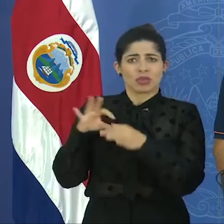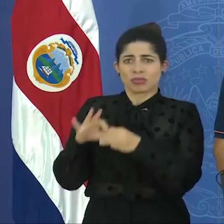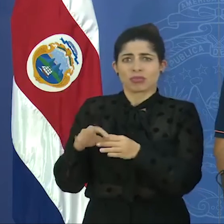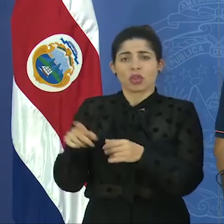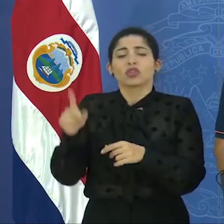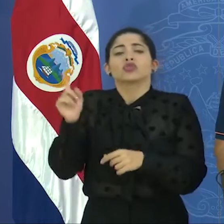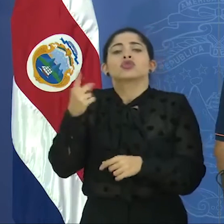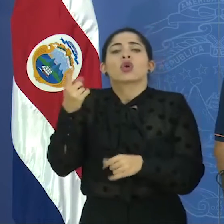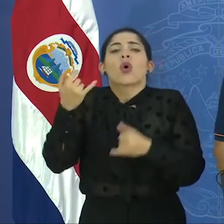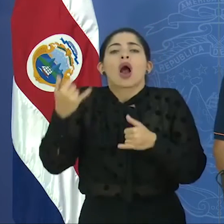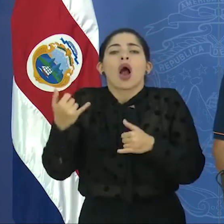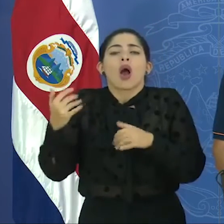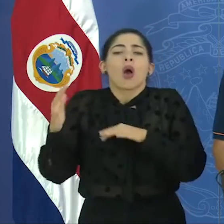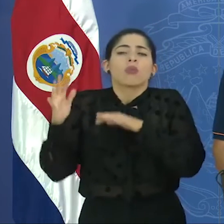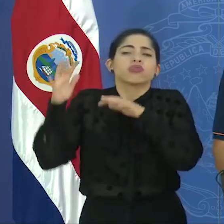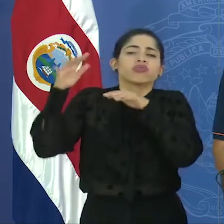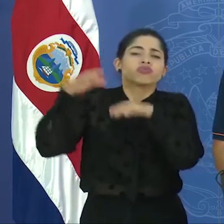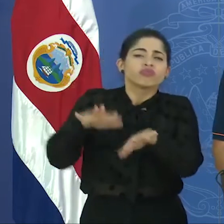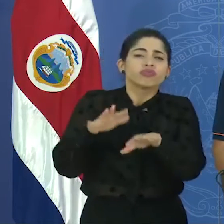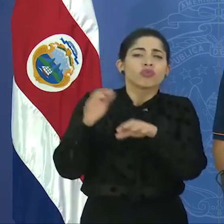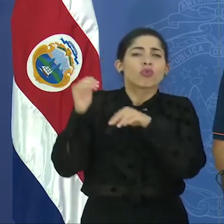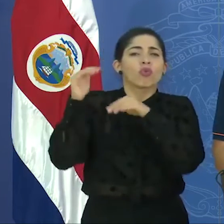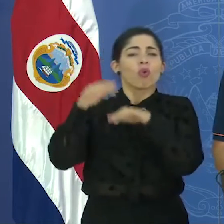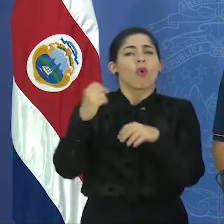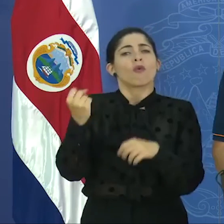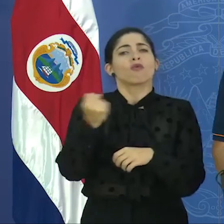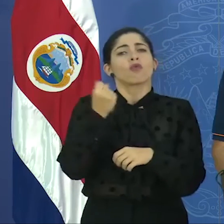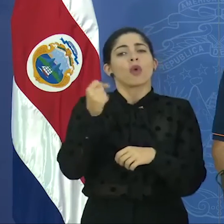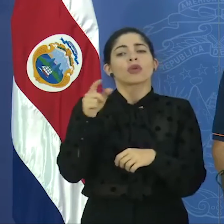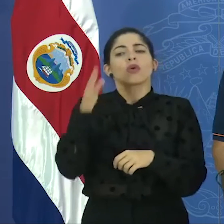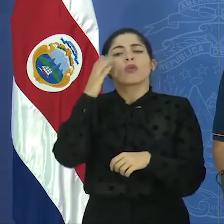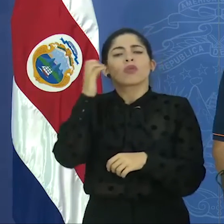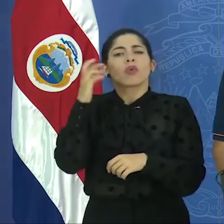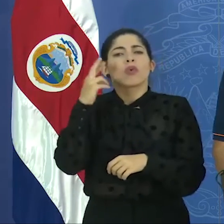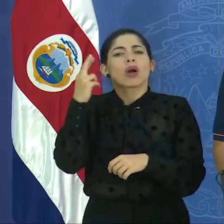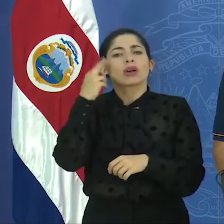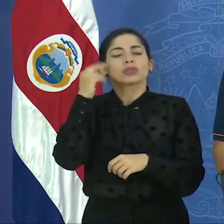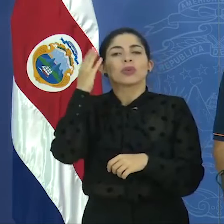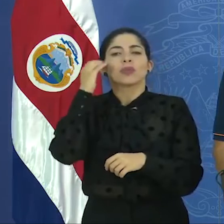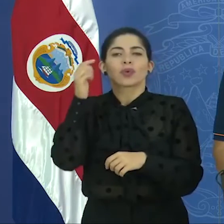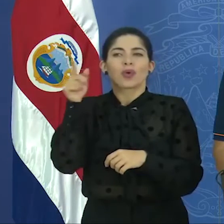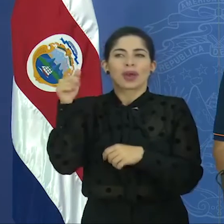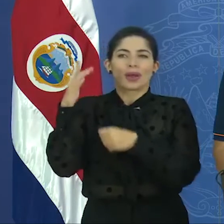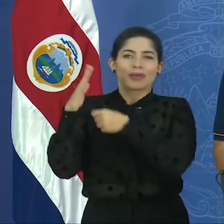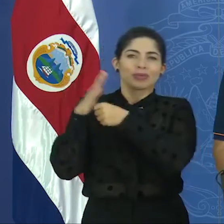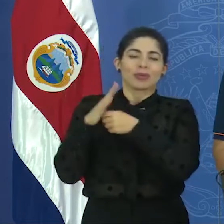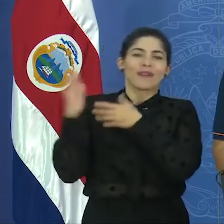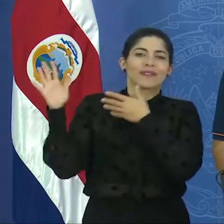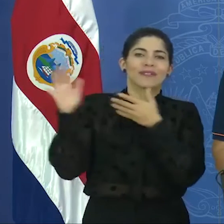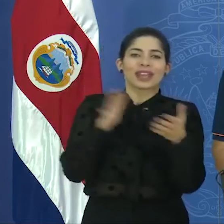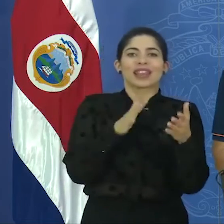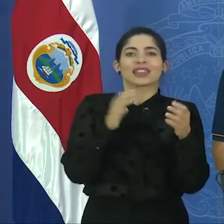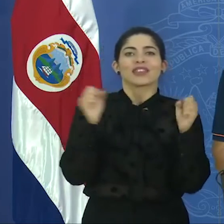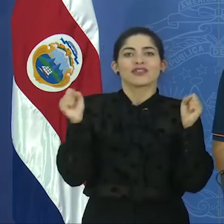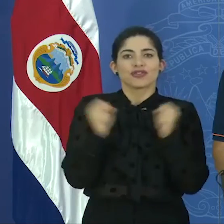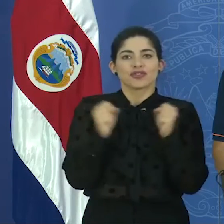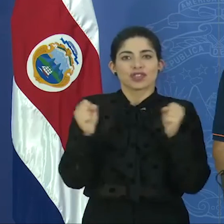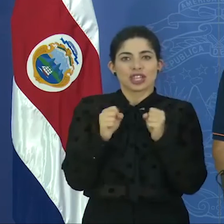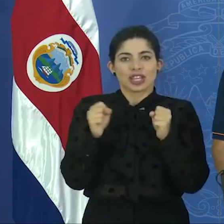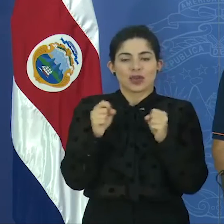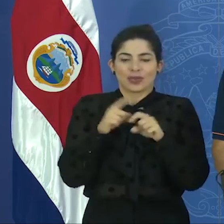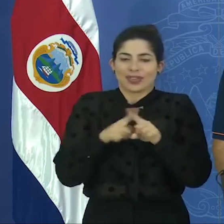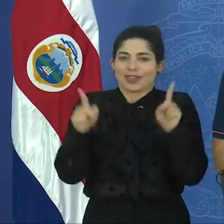tenemos es un fenómeno de oleaje mayor ejercido precisamente por ese sistema de frente frío que es totalmente